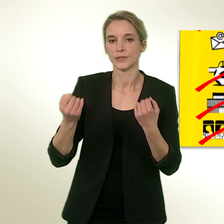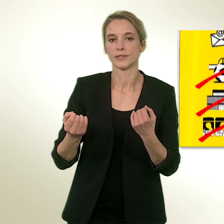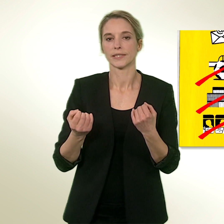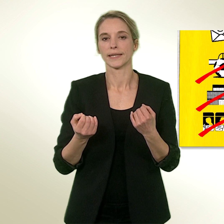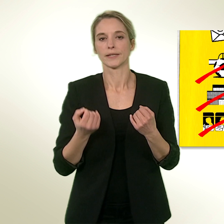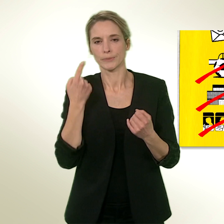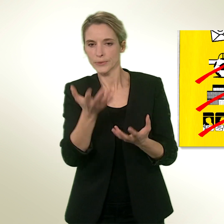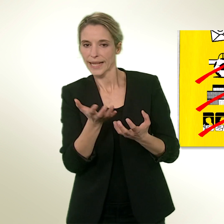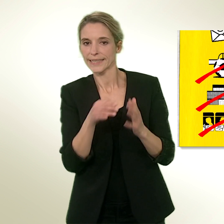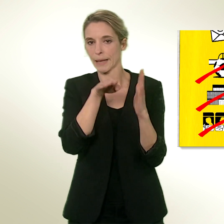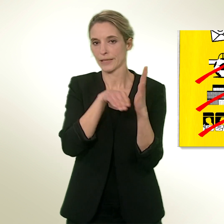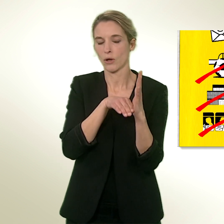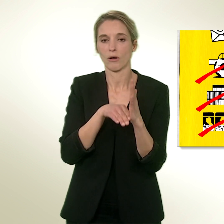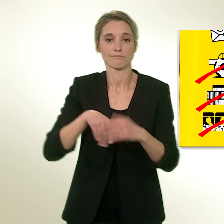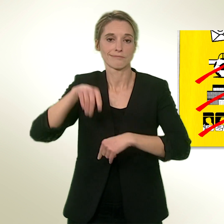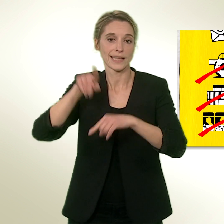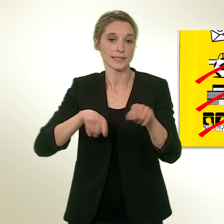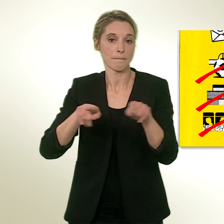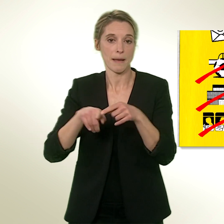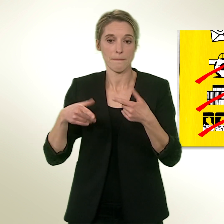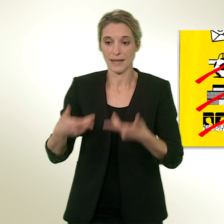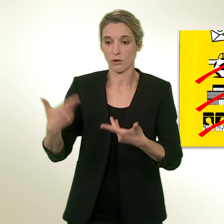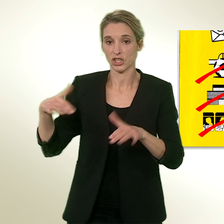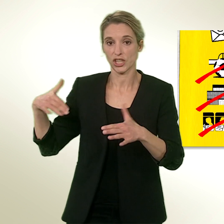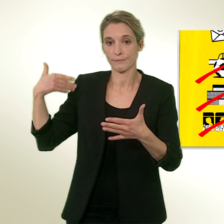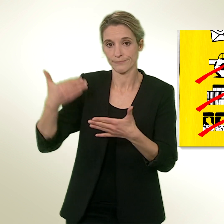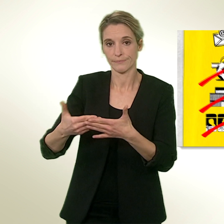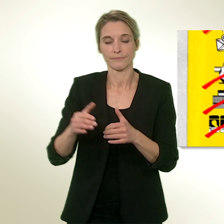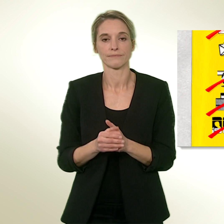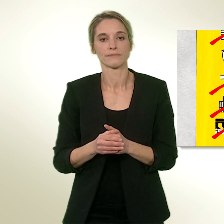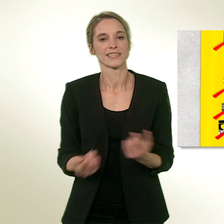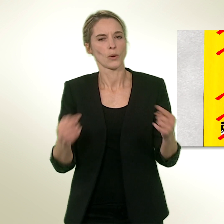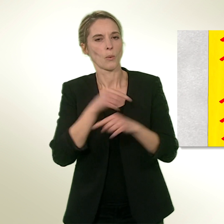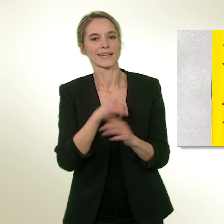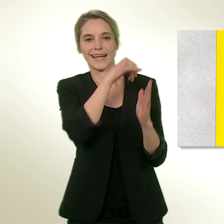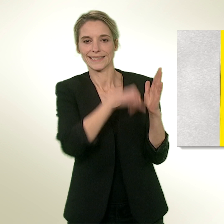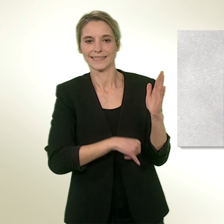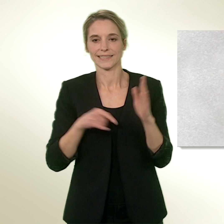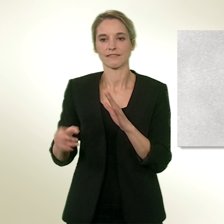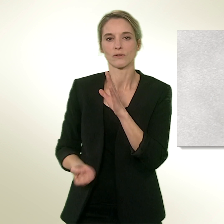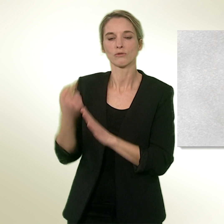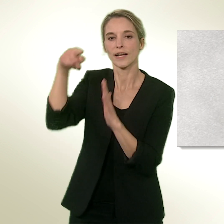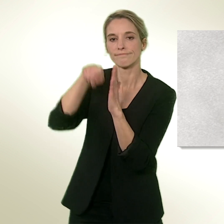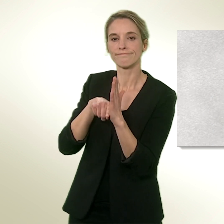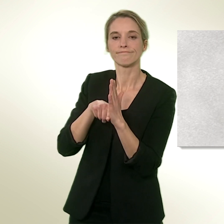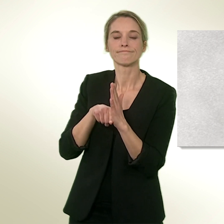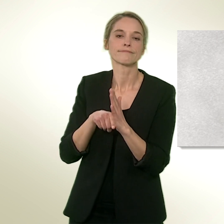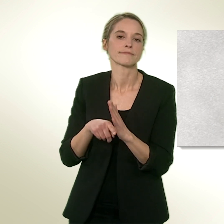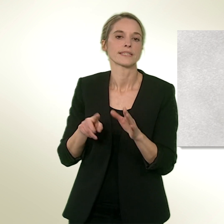resterait interdite. Contrairement à l'initiative, les nouvelles règles autoriseraient la publicité dans la presse, sur